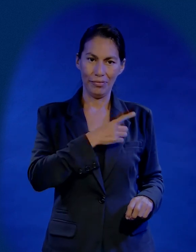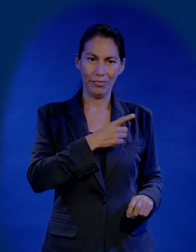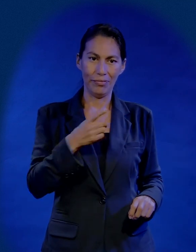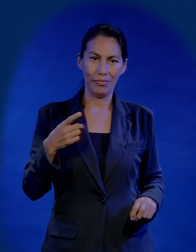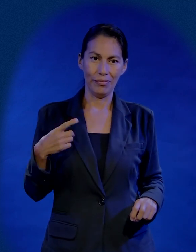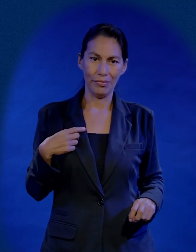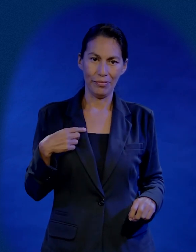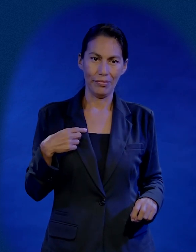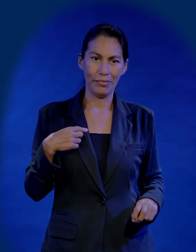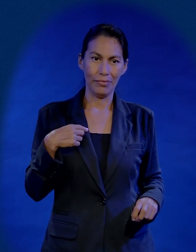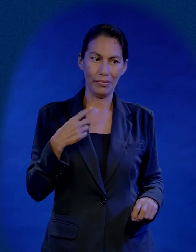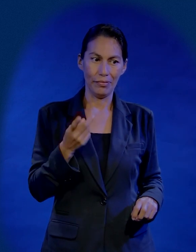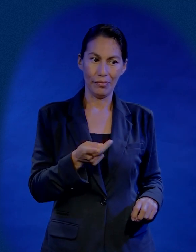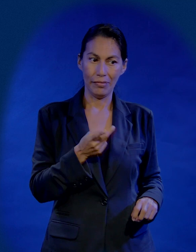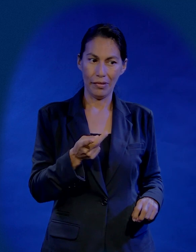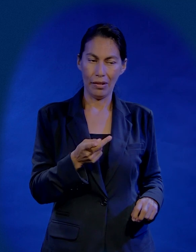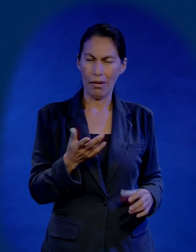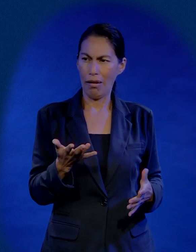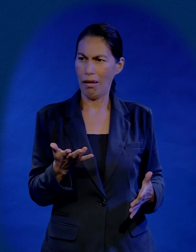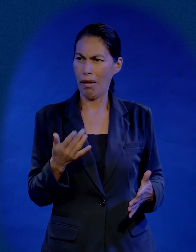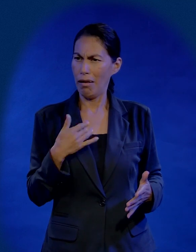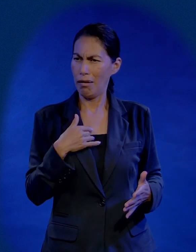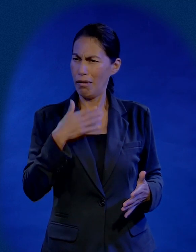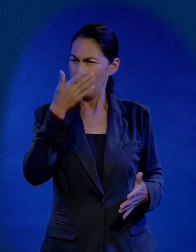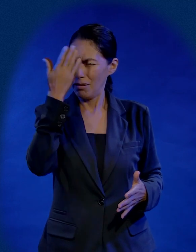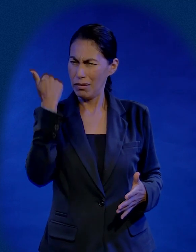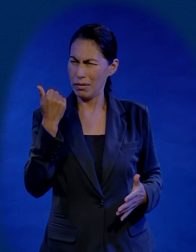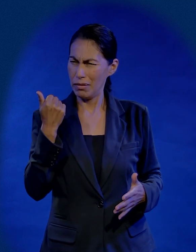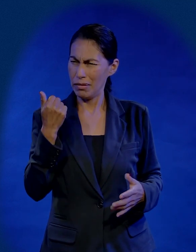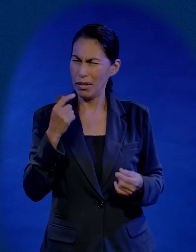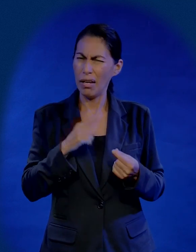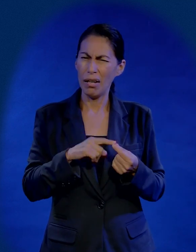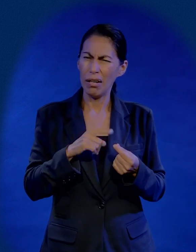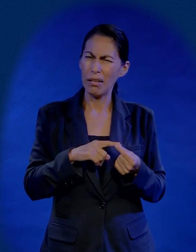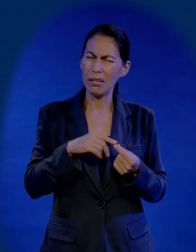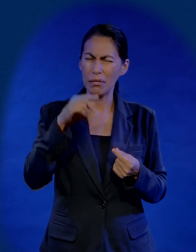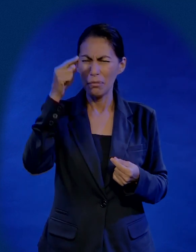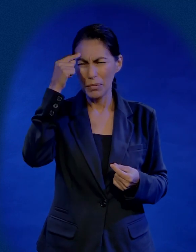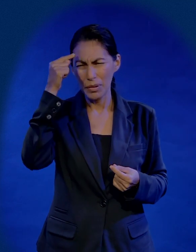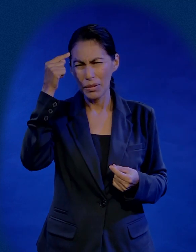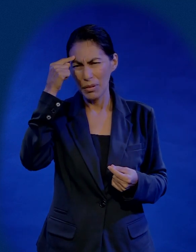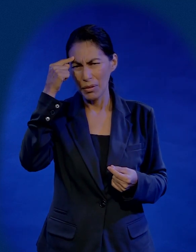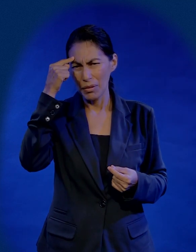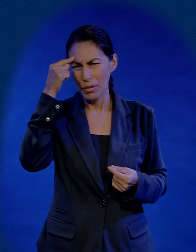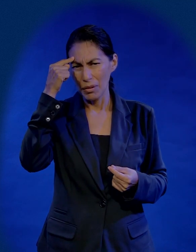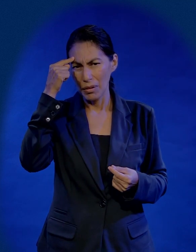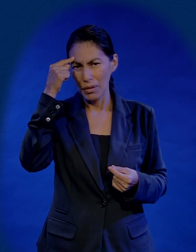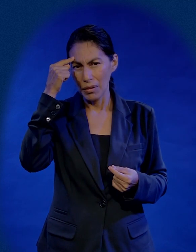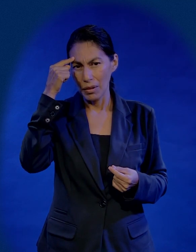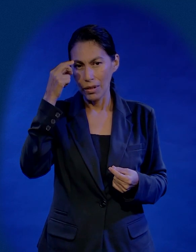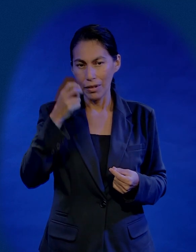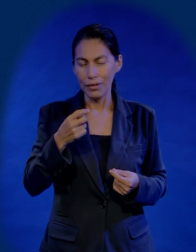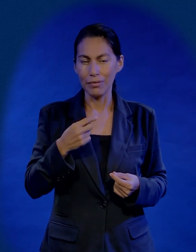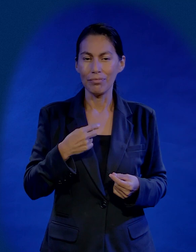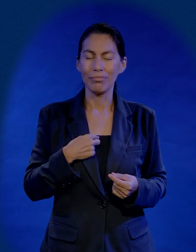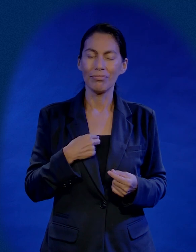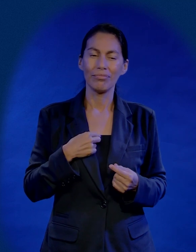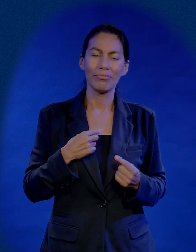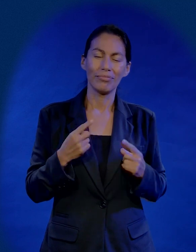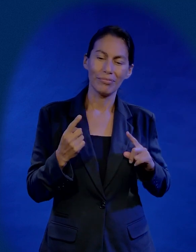entonces tú preguntarás wow, yo no sabía qué podía hacer esto, ¿a quién se le ocurrió esto? Y entonces